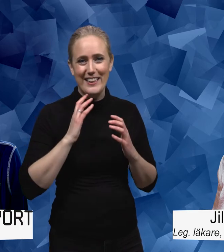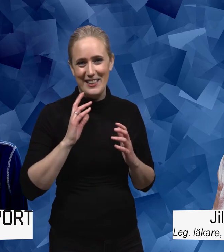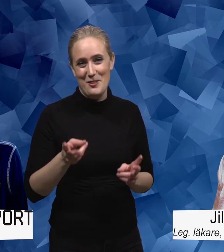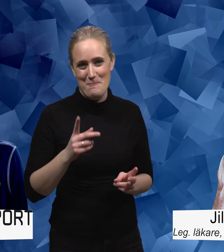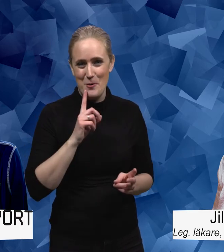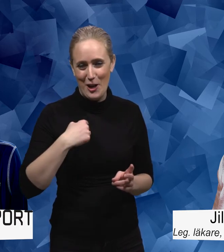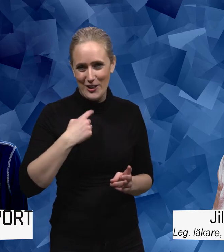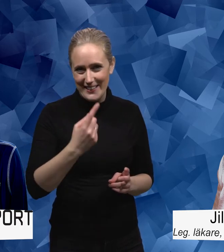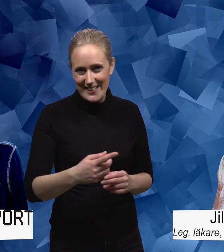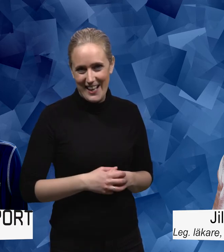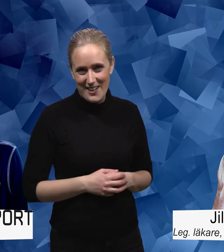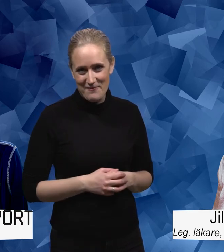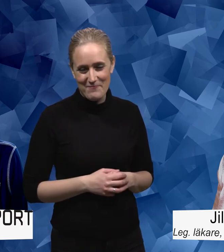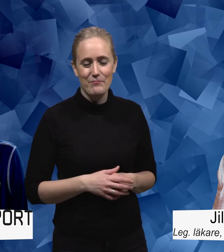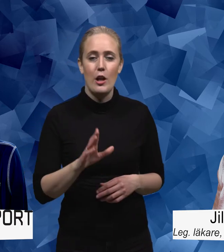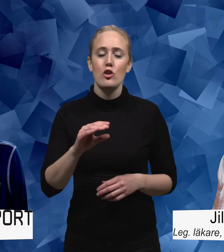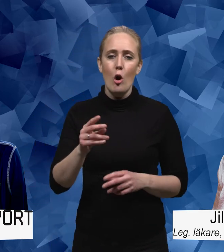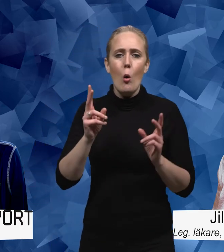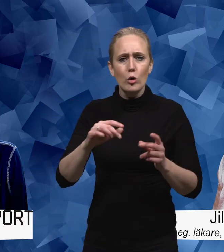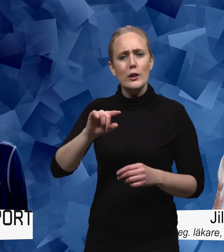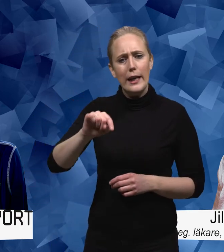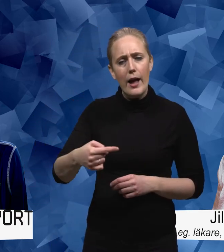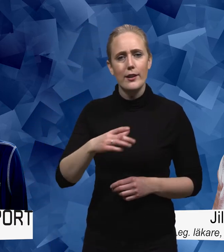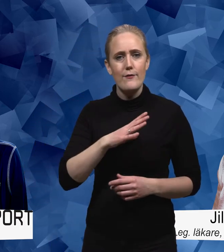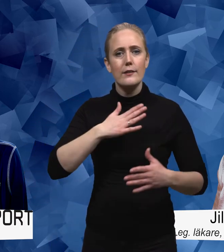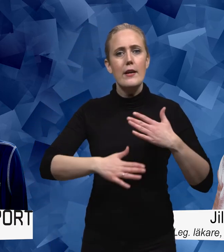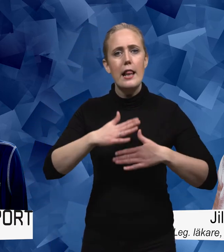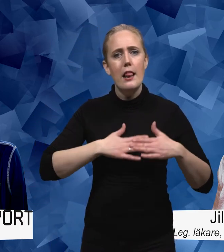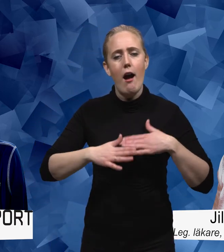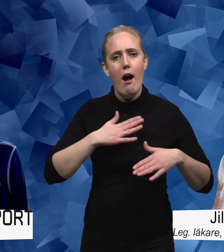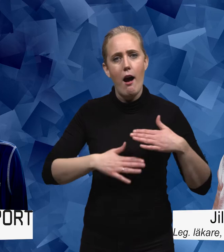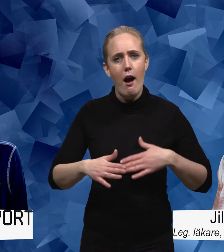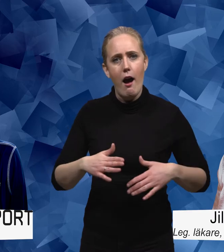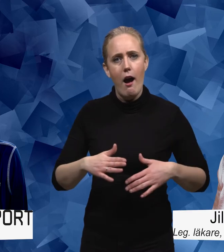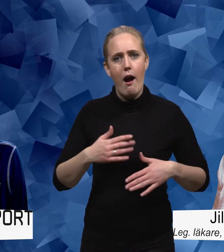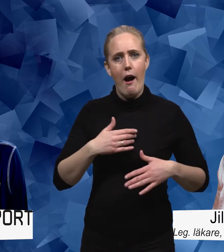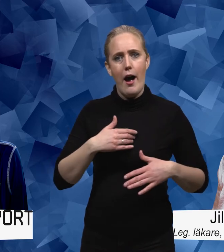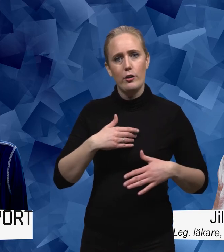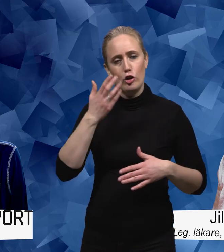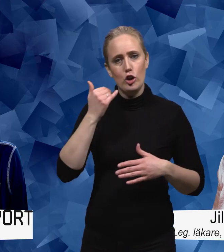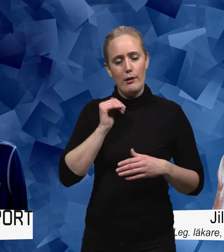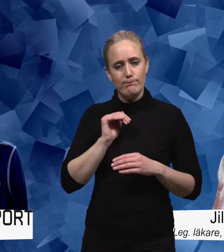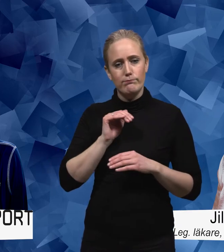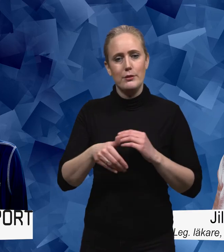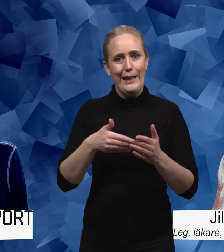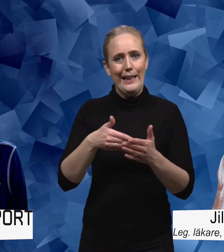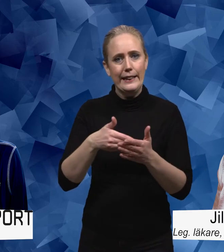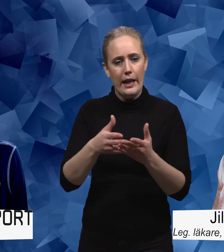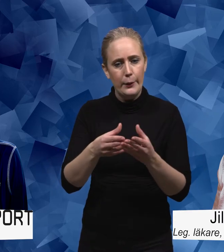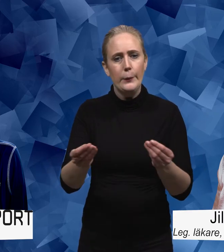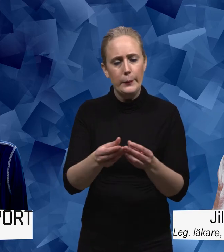men det krävs förstås också en vilja för att göra det och jag förstår att komma över de hinder som faktiskt finns